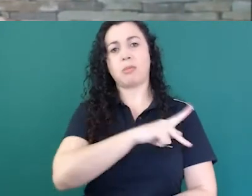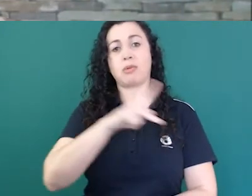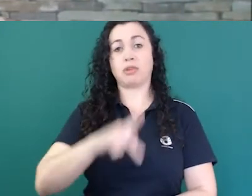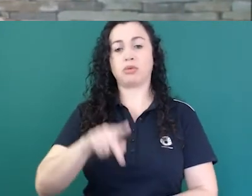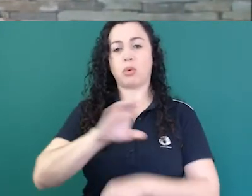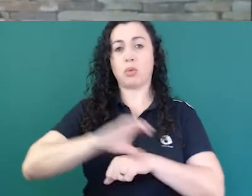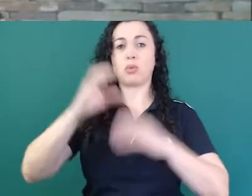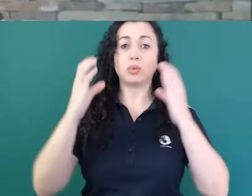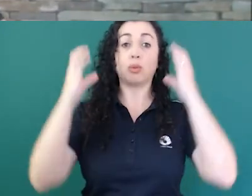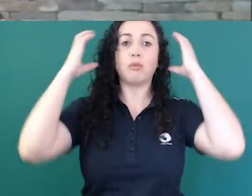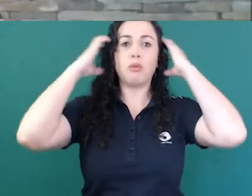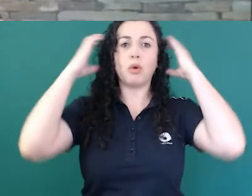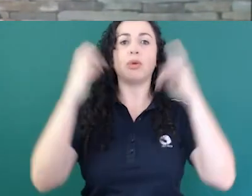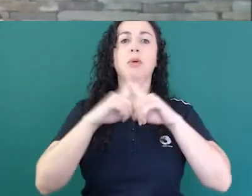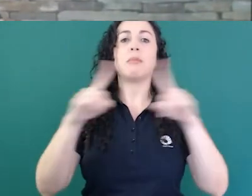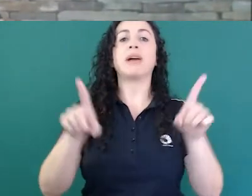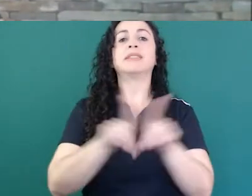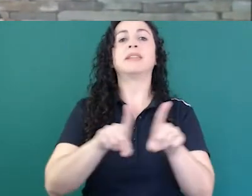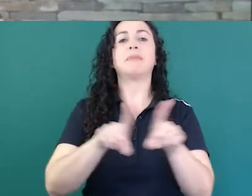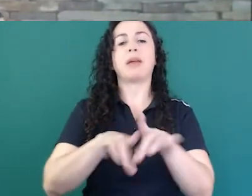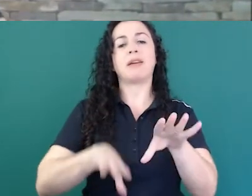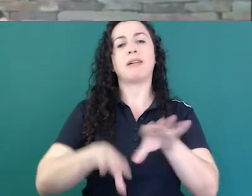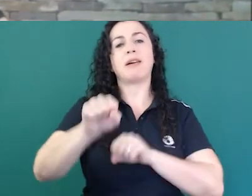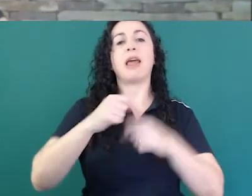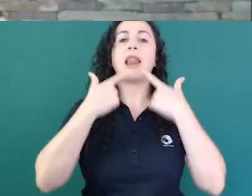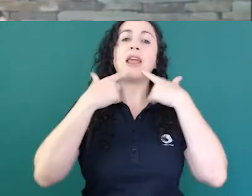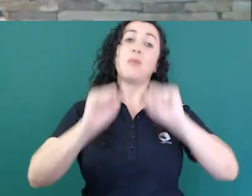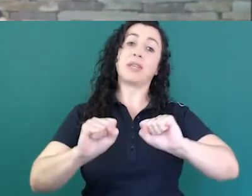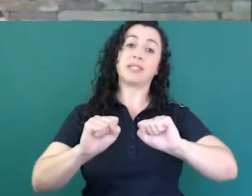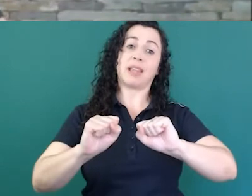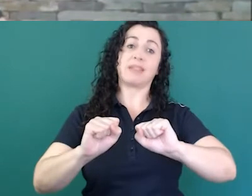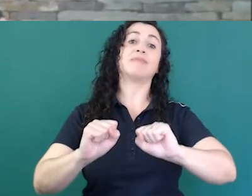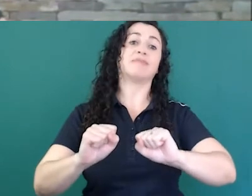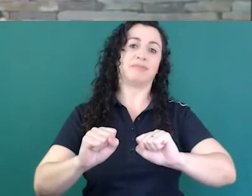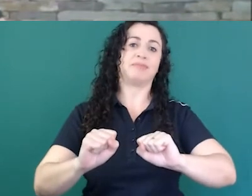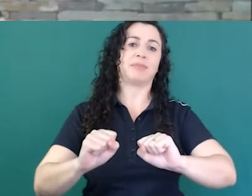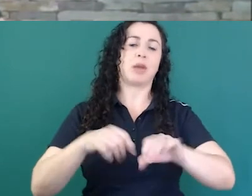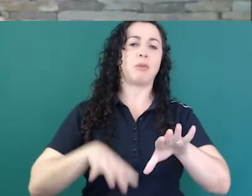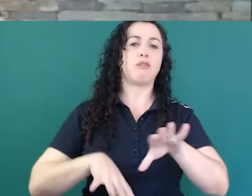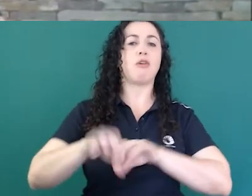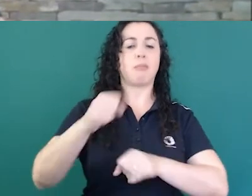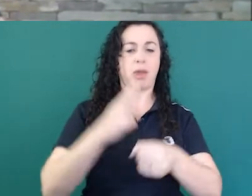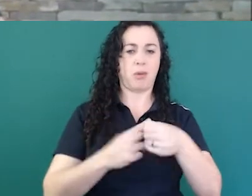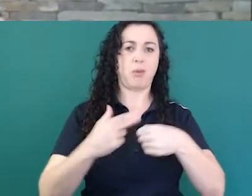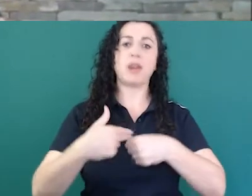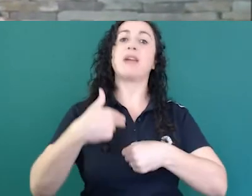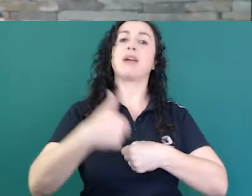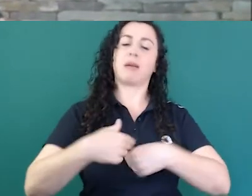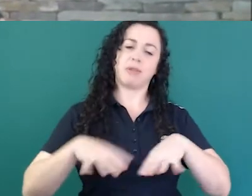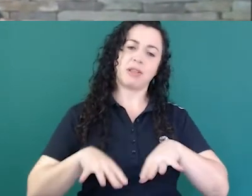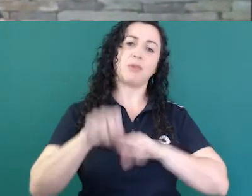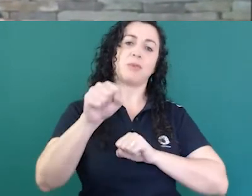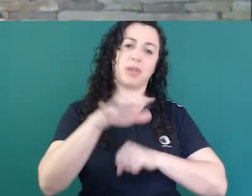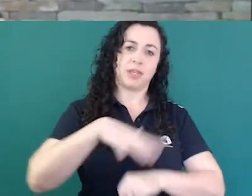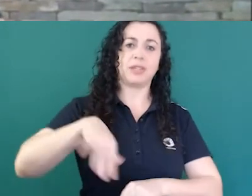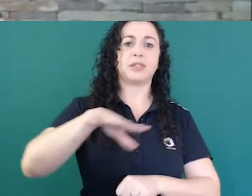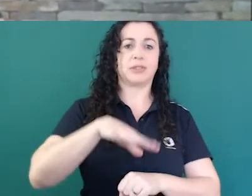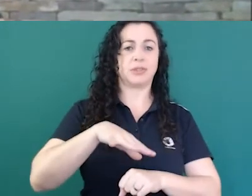fonodiologia, mas eu sou linguista, né? Eu me formei na Unicamp e tenho toda a minha